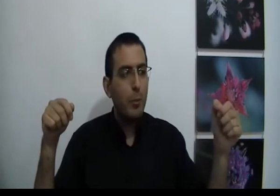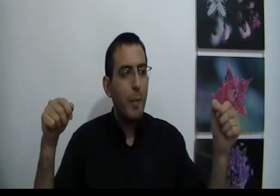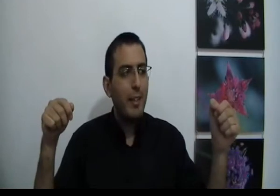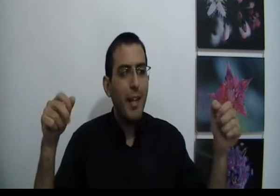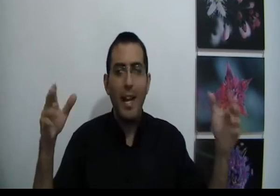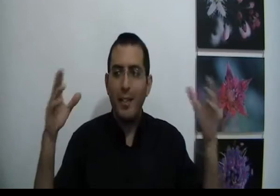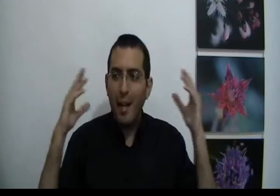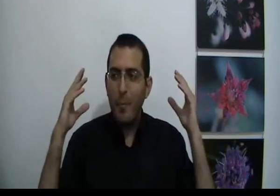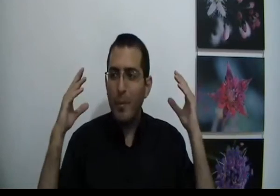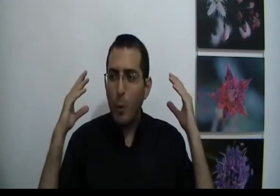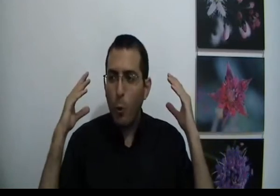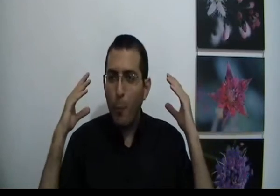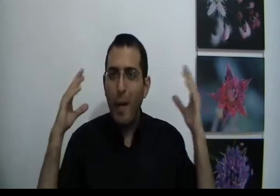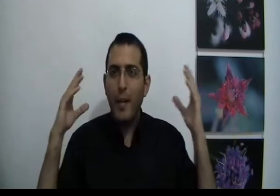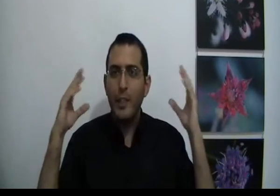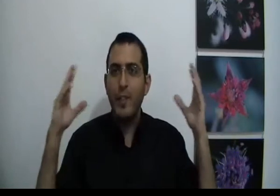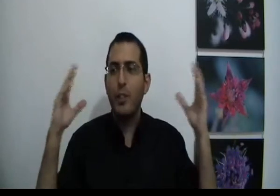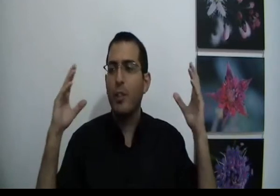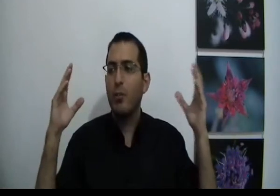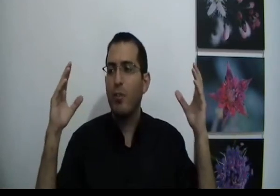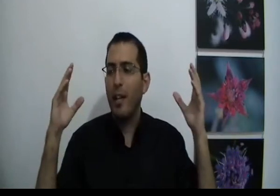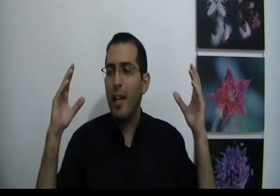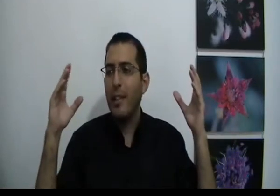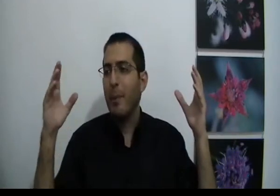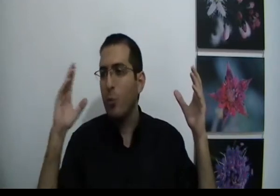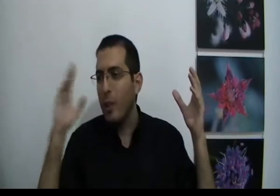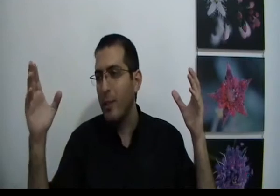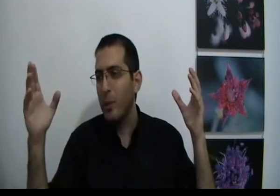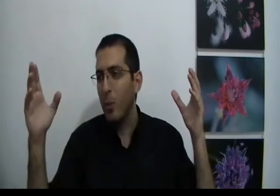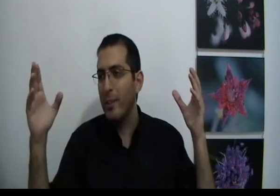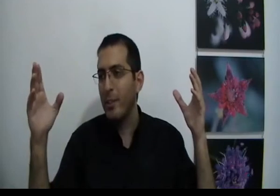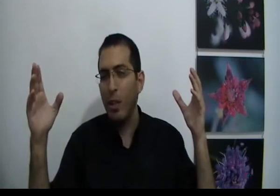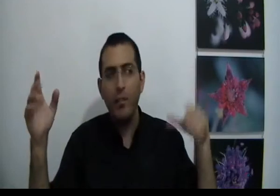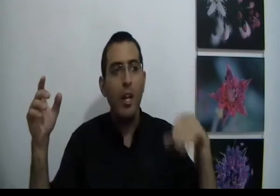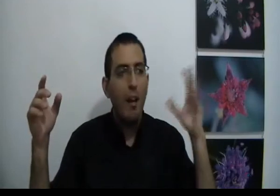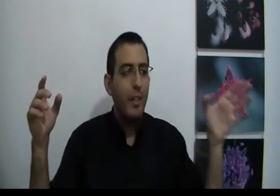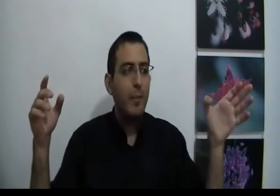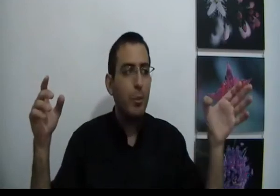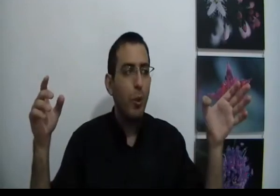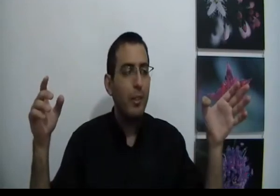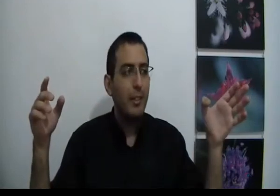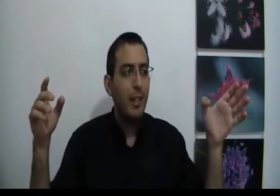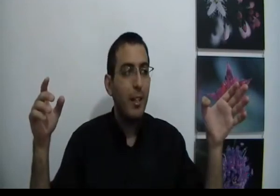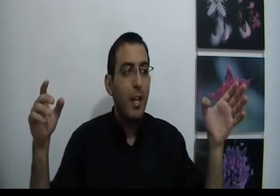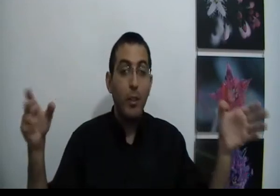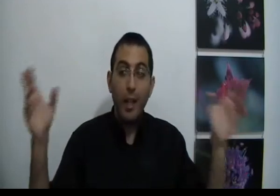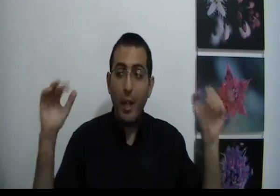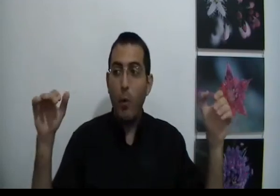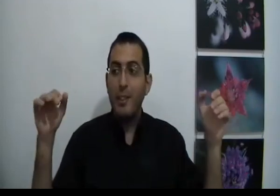הוא באמת רע כי האדם מקובל בחשיבה שלו של הטוב והמאה האדם בטוח שמה שהוא רוצה זה טוב ושמה שהוא לא רוצה זה רע יותר גרוע מזה